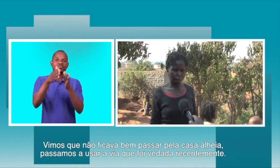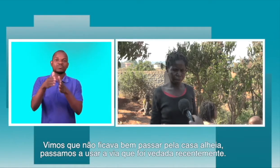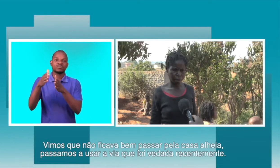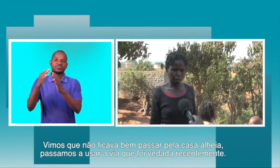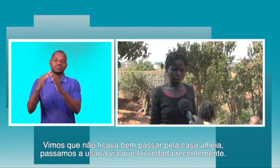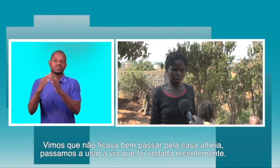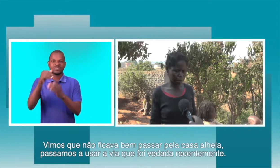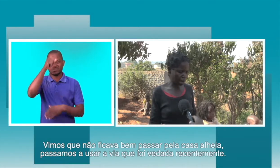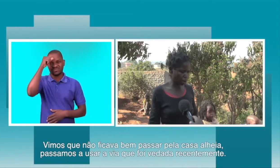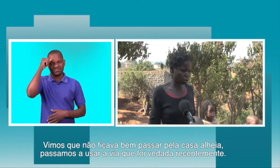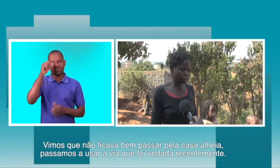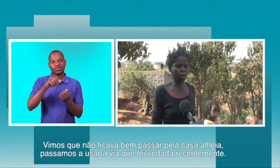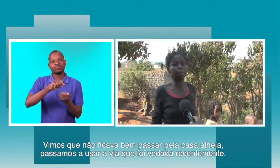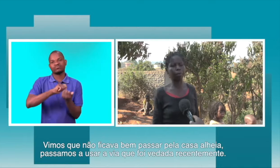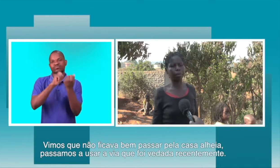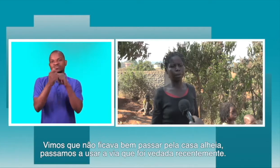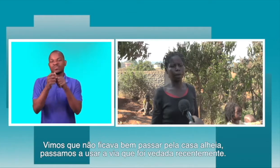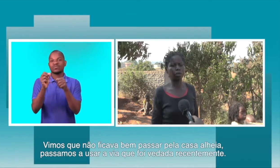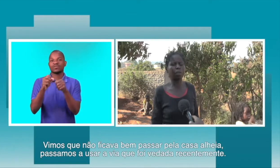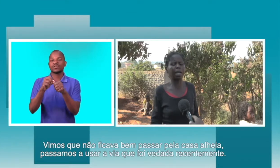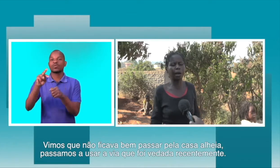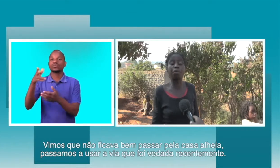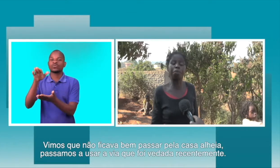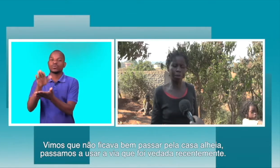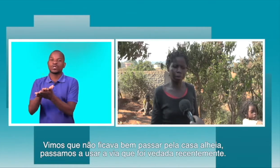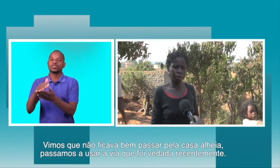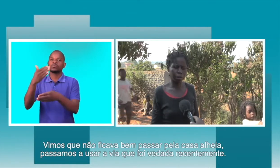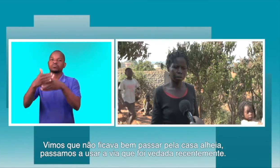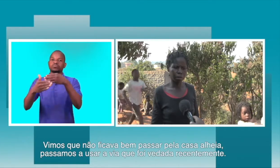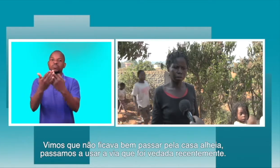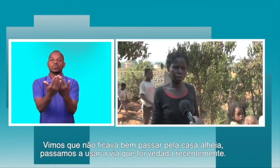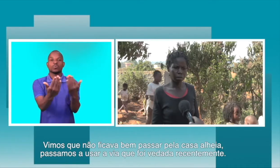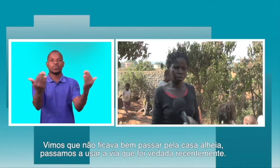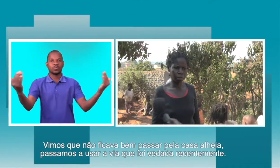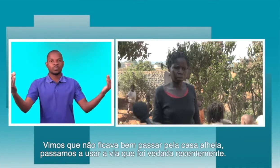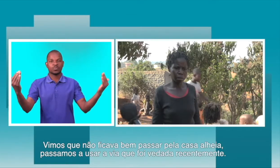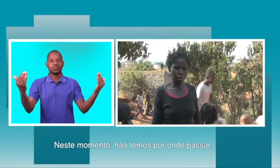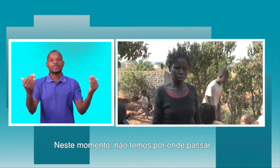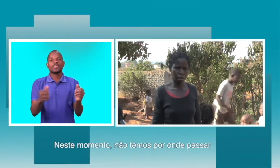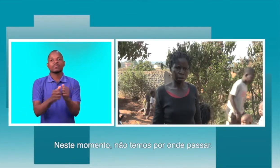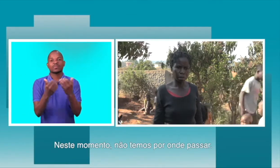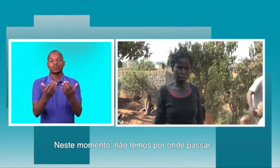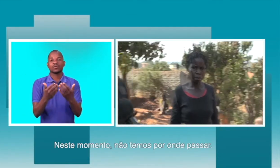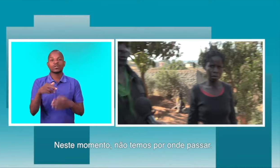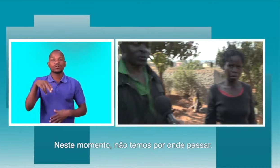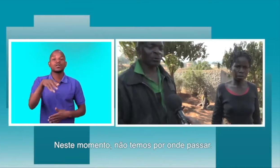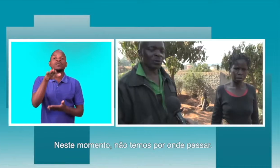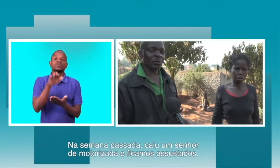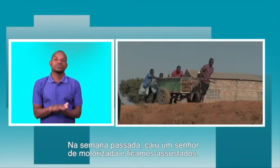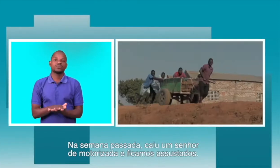usávamos essa via, daí, onde foi já, onde foi, foi vedado agora, amor. Agora, neste momento, vamos passar de onde? Na